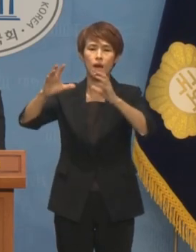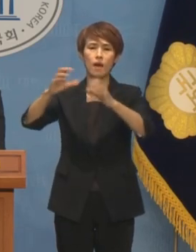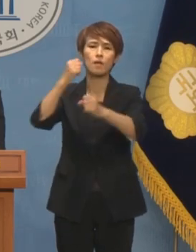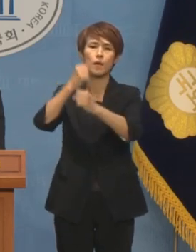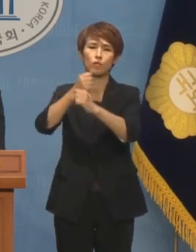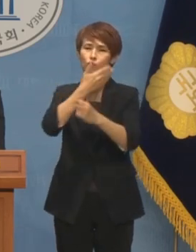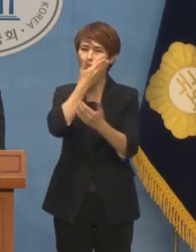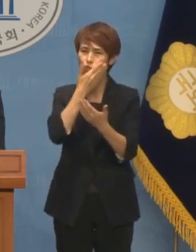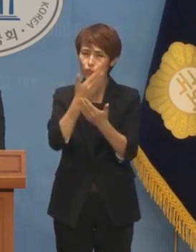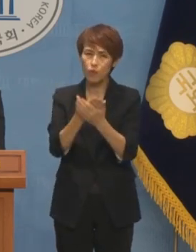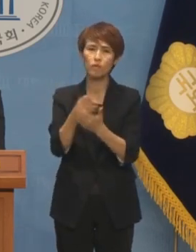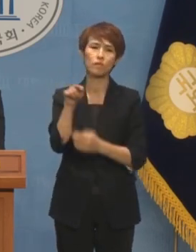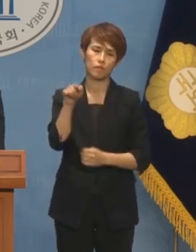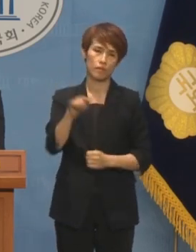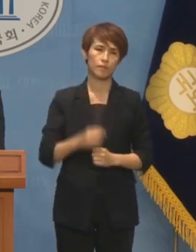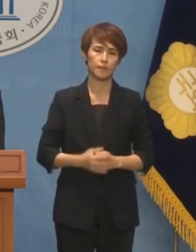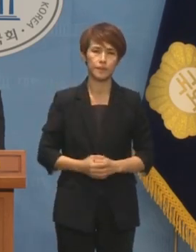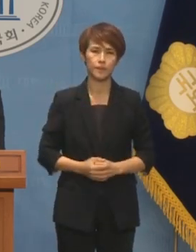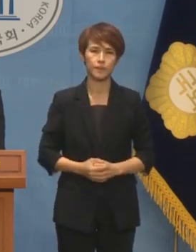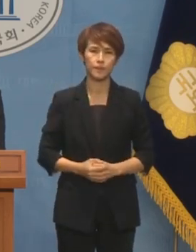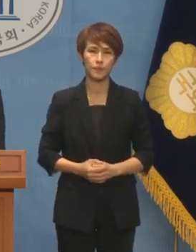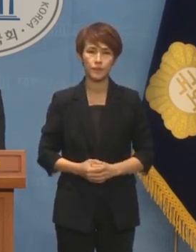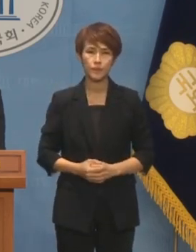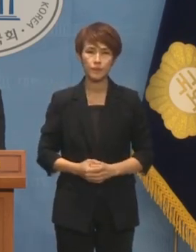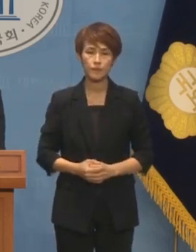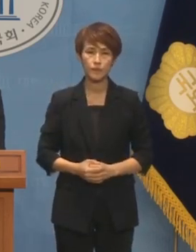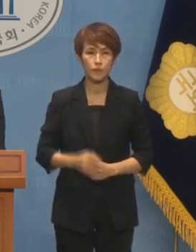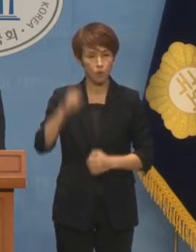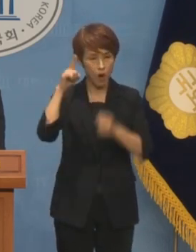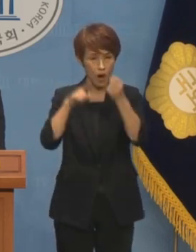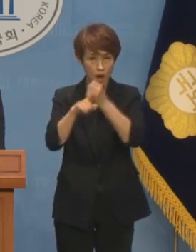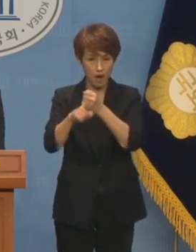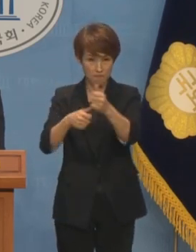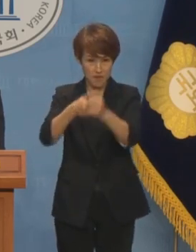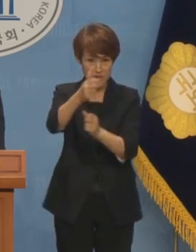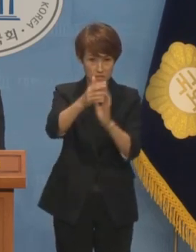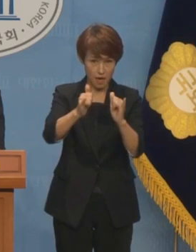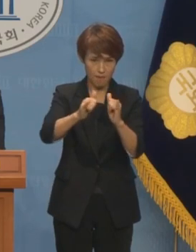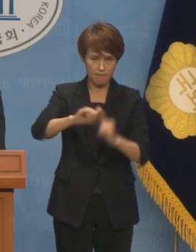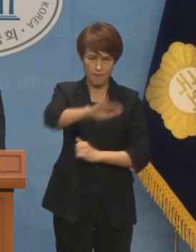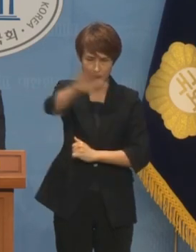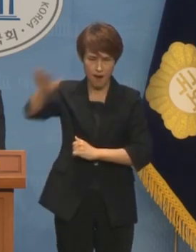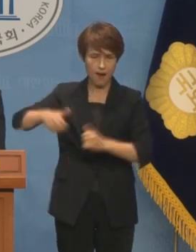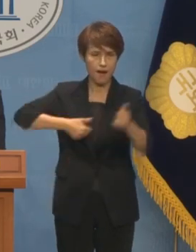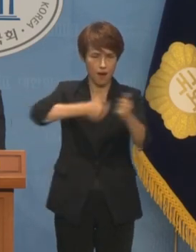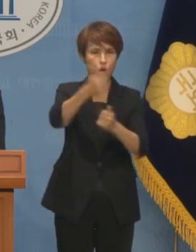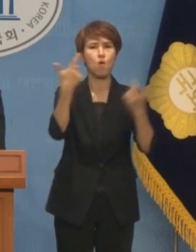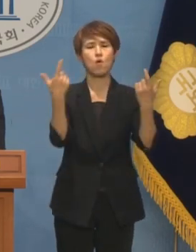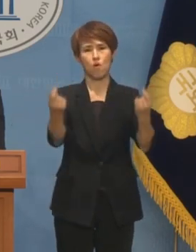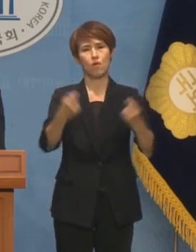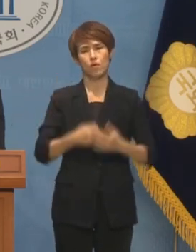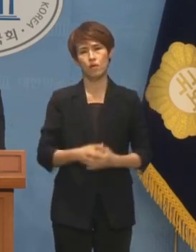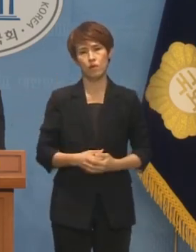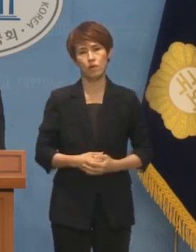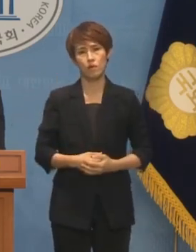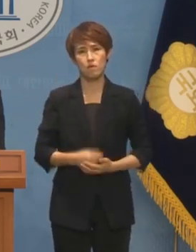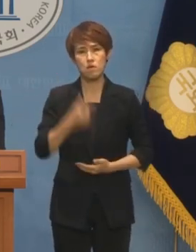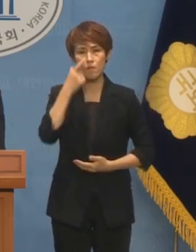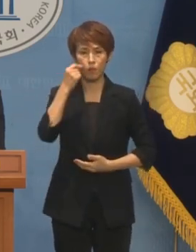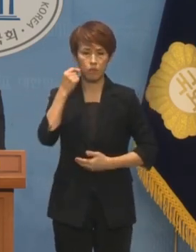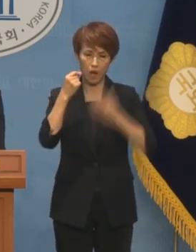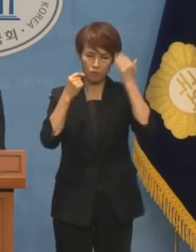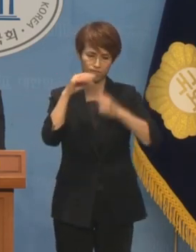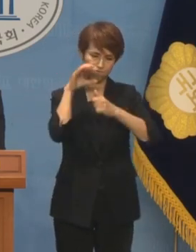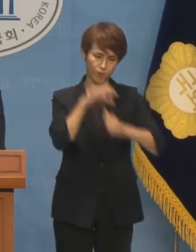핵심 열쇠입니다. 과학의 승리자는 모든 것의 승리자다. 일제강점기